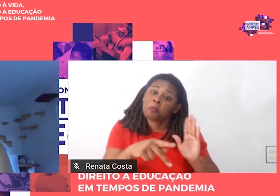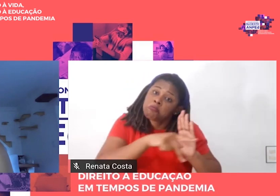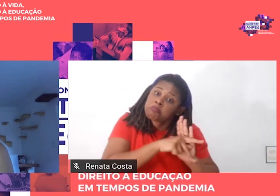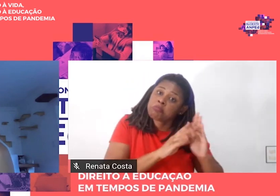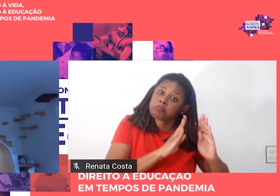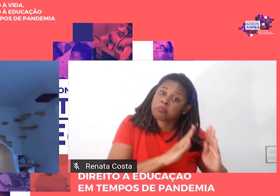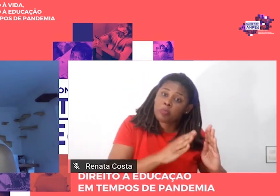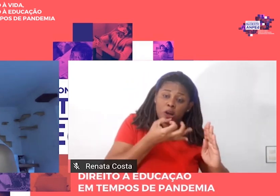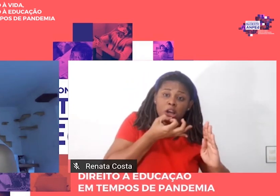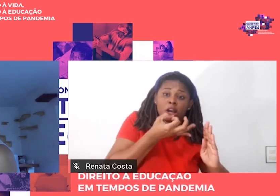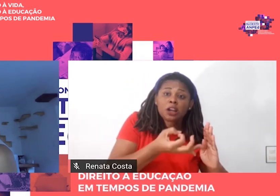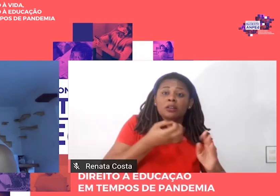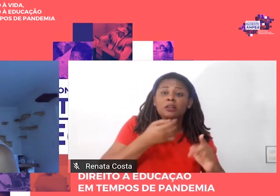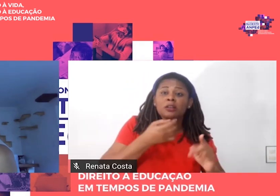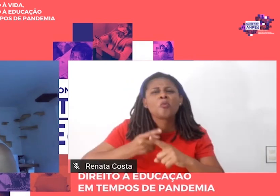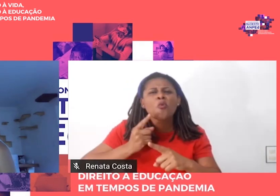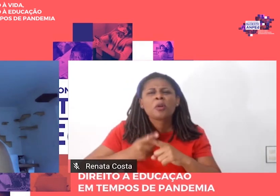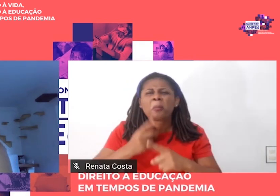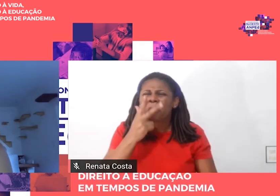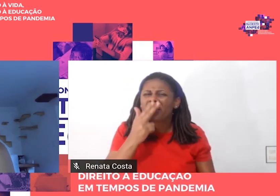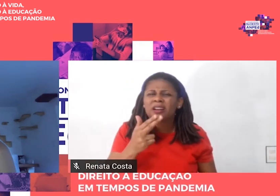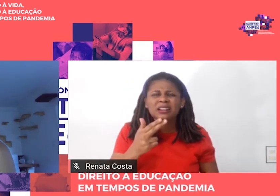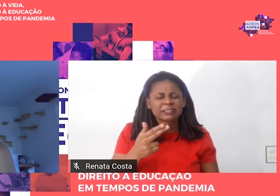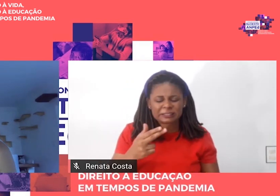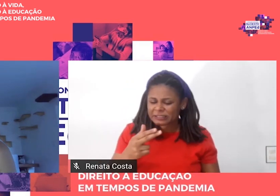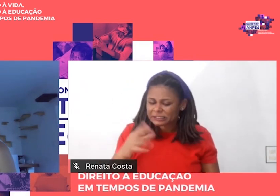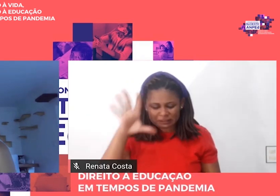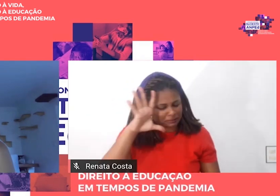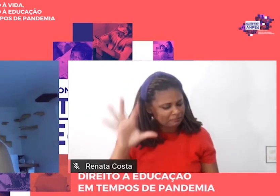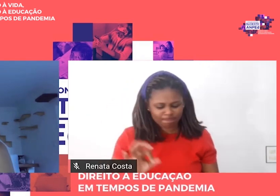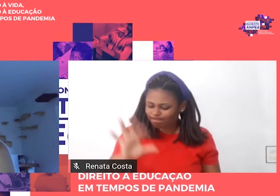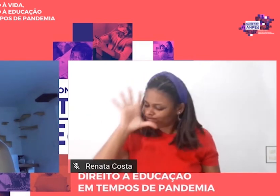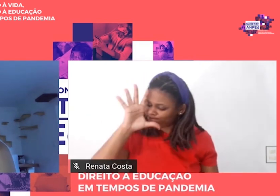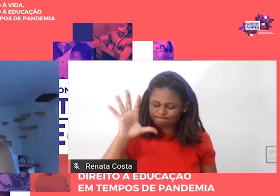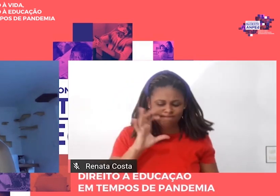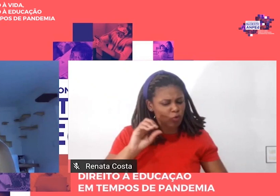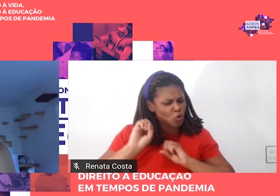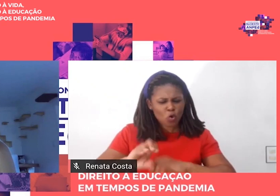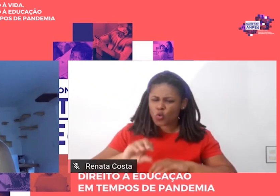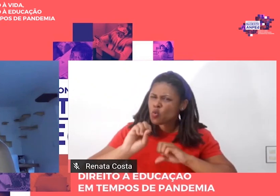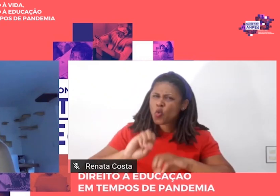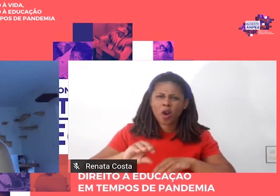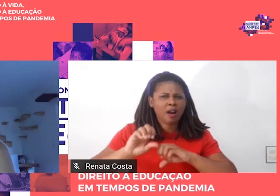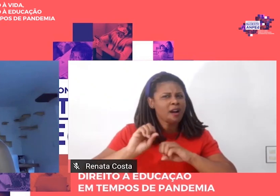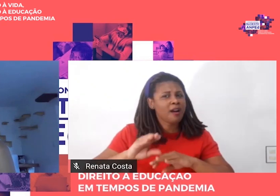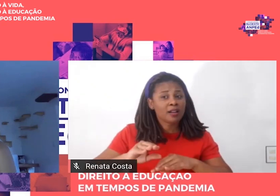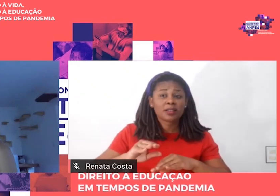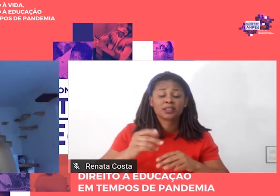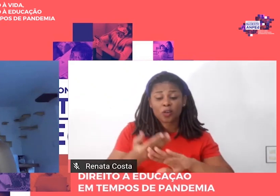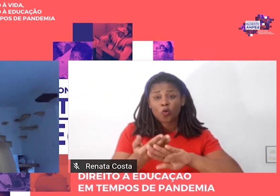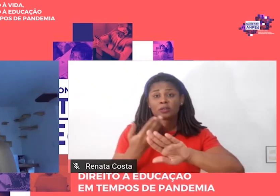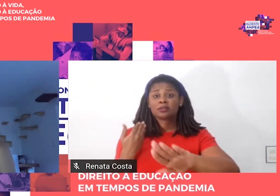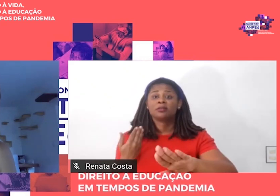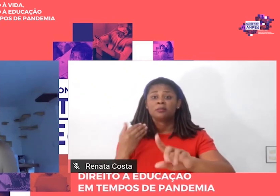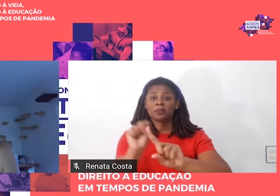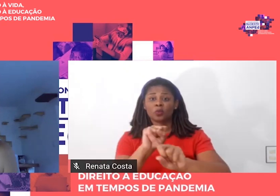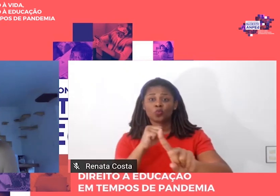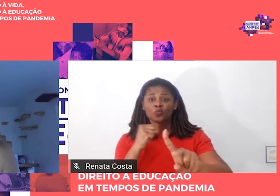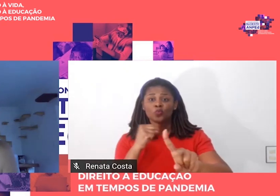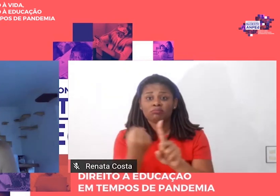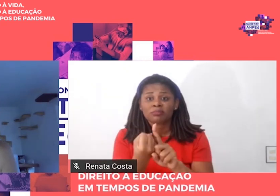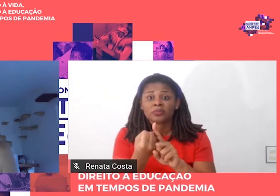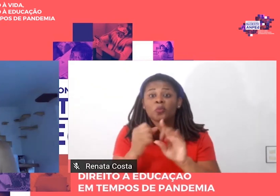ser possível compreender a educação se não a partir de seus condicionantes sociais, mas são também